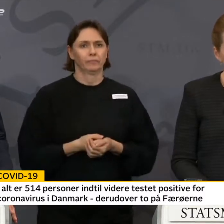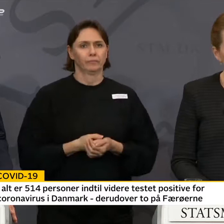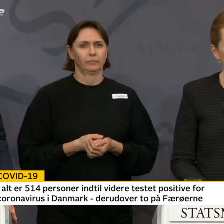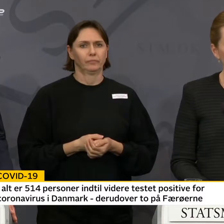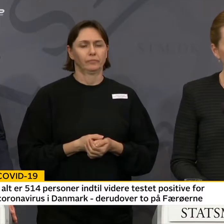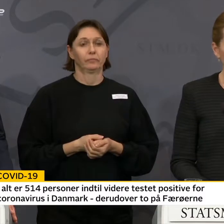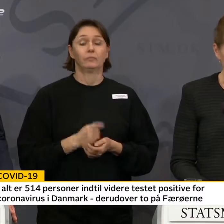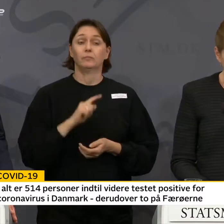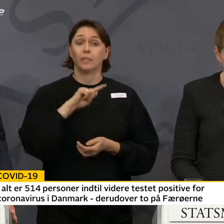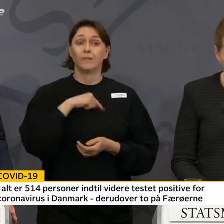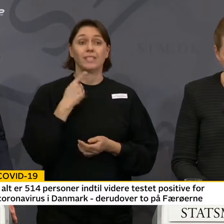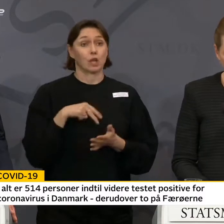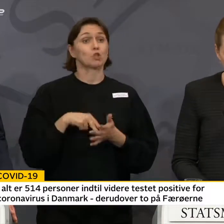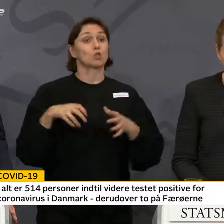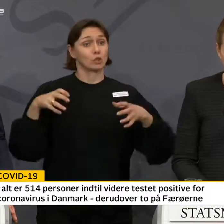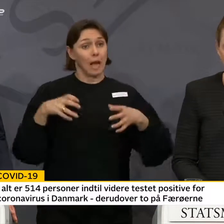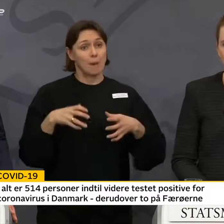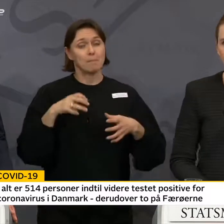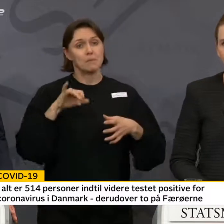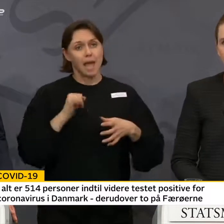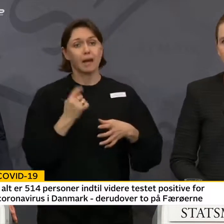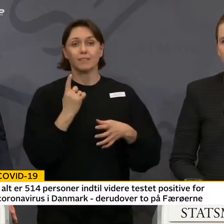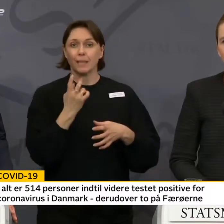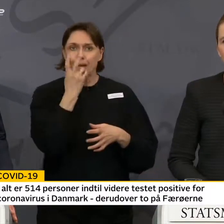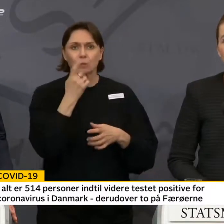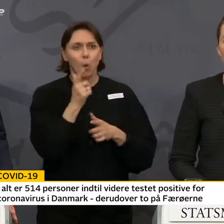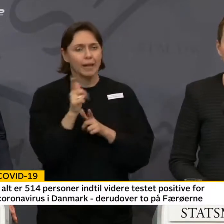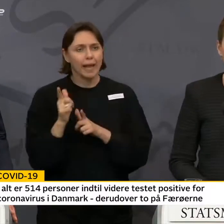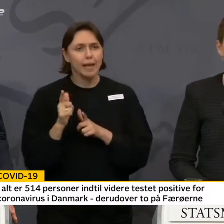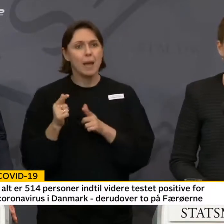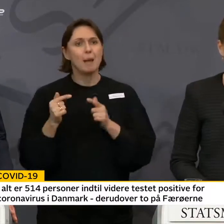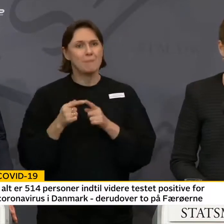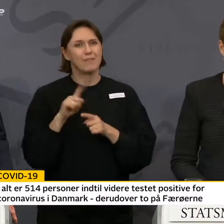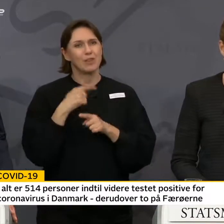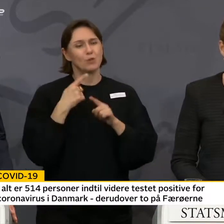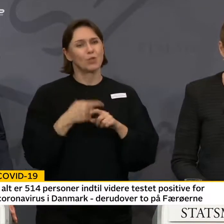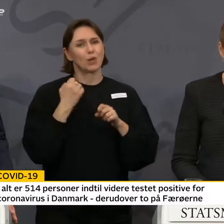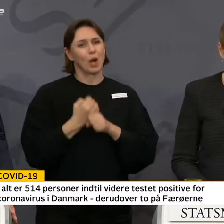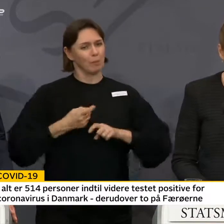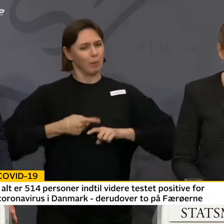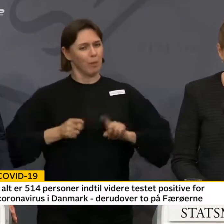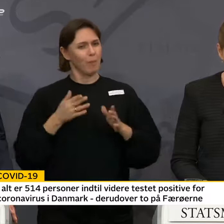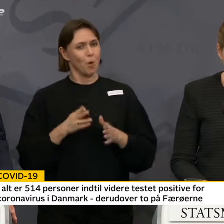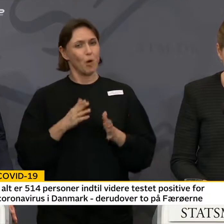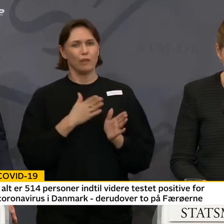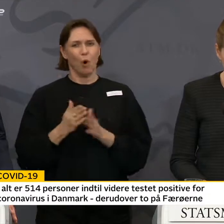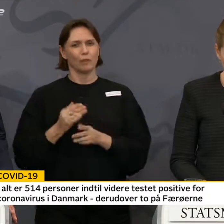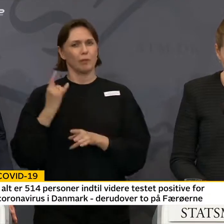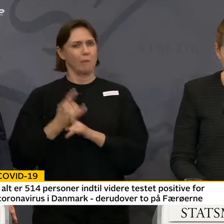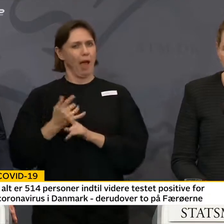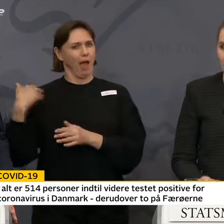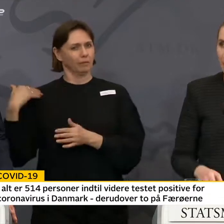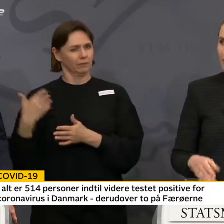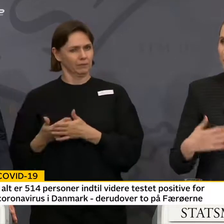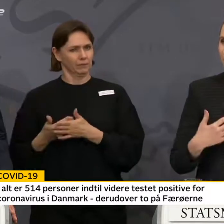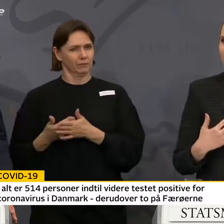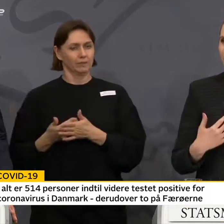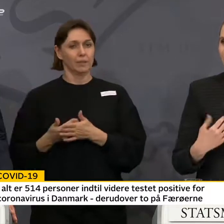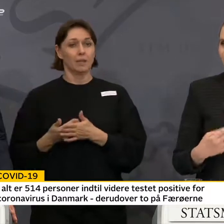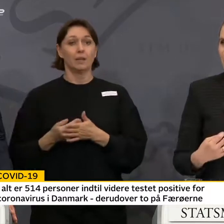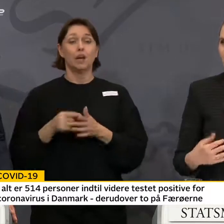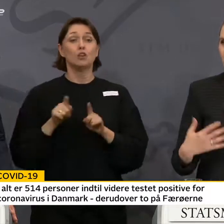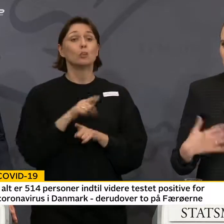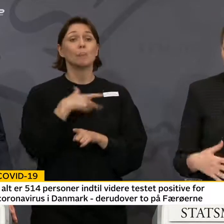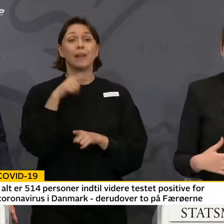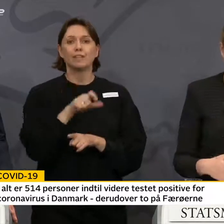Vi skal stå sammen, og vi skal passe på hinanden, men vi skal gøre det på en anden måde, end vi plejer. Vi plejer som